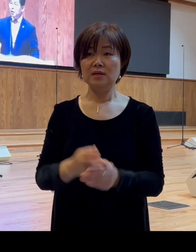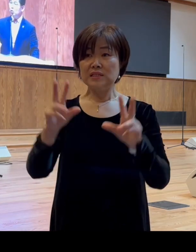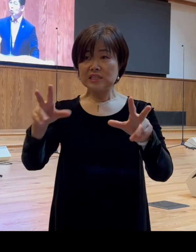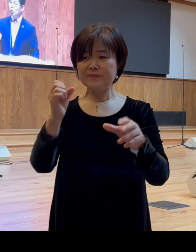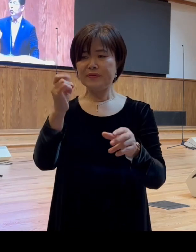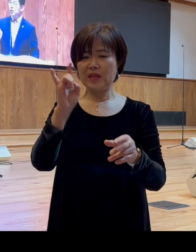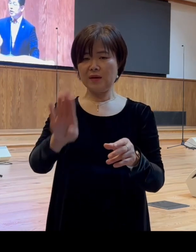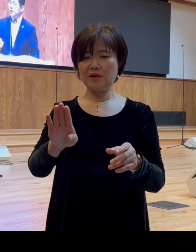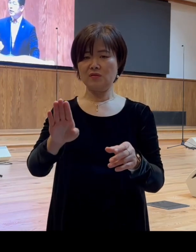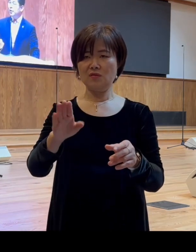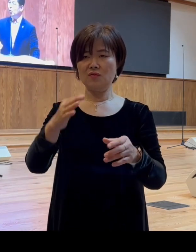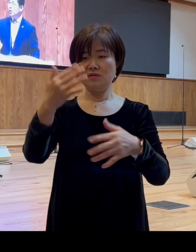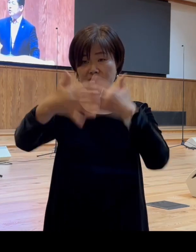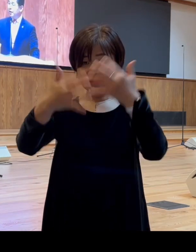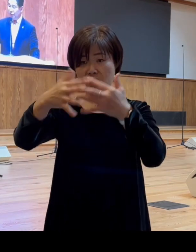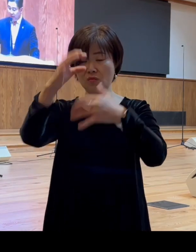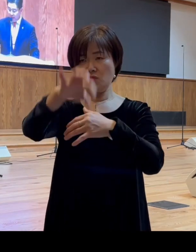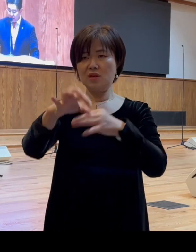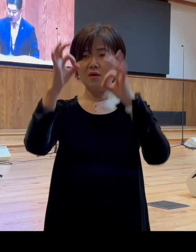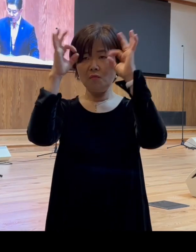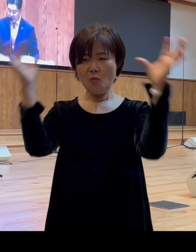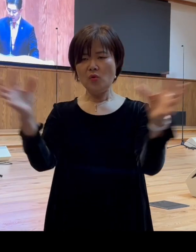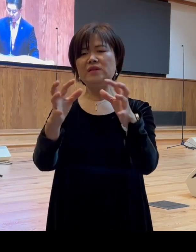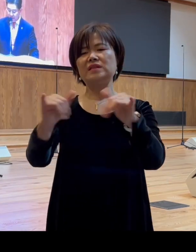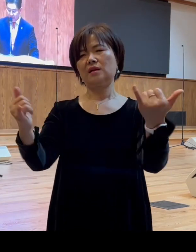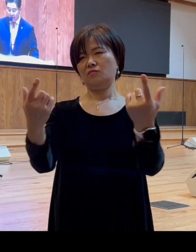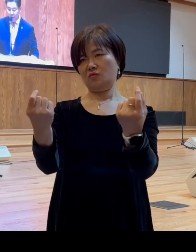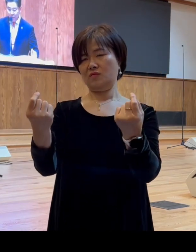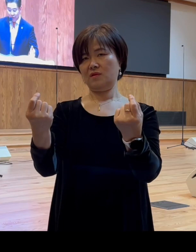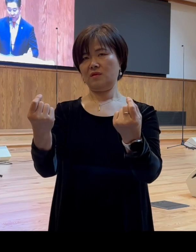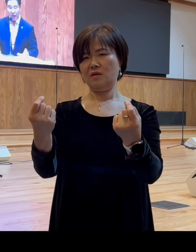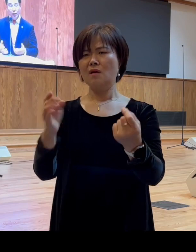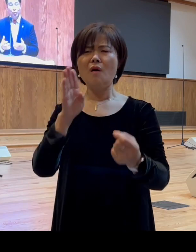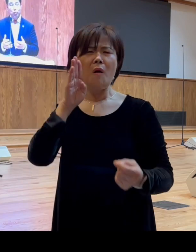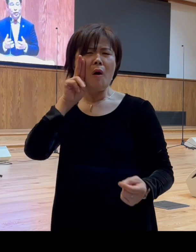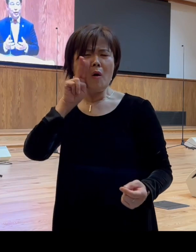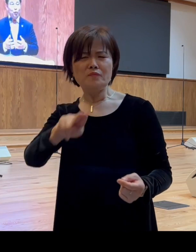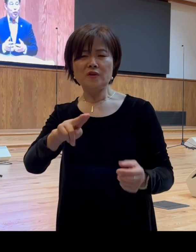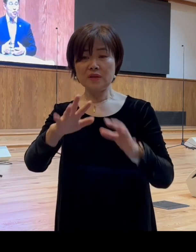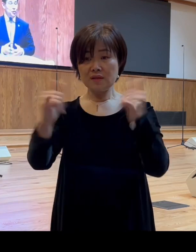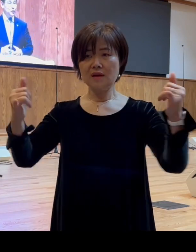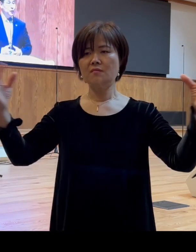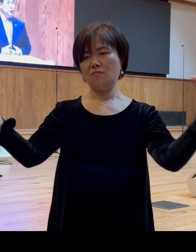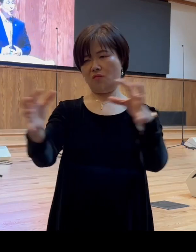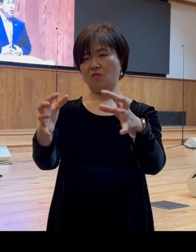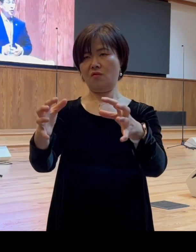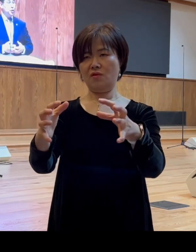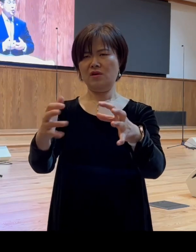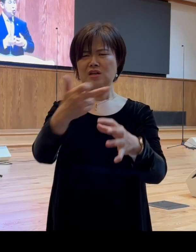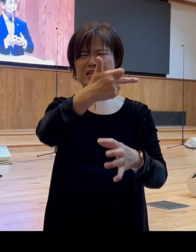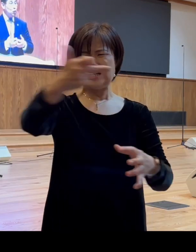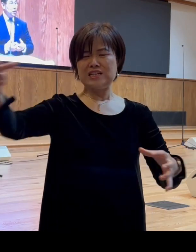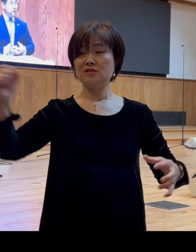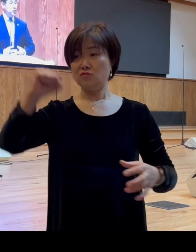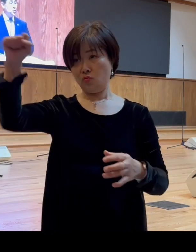극장에 모인 사람들이 그랬습니다 엄청난 무리가 모여서 큰 소동을 일으켰지만